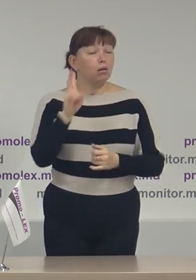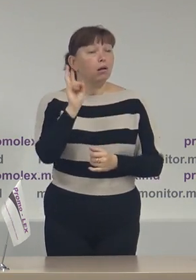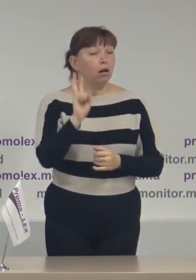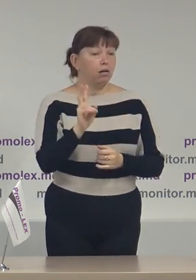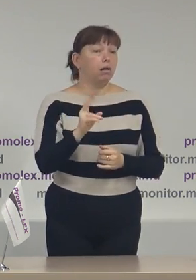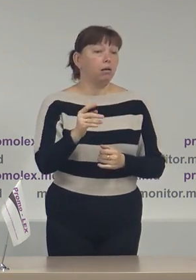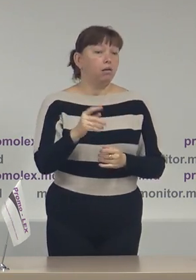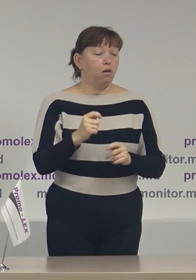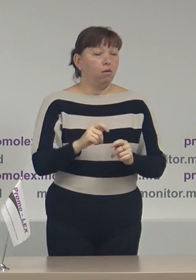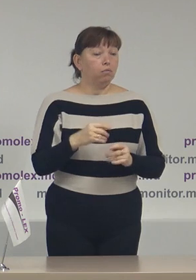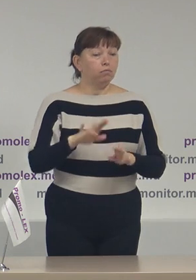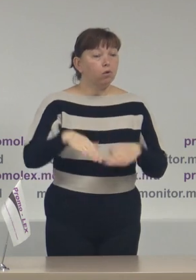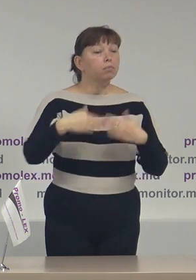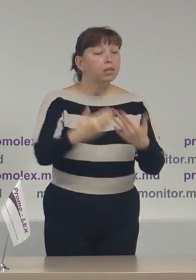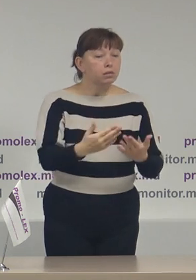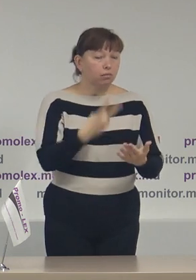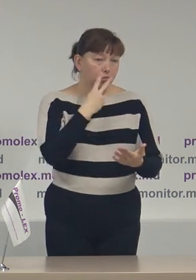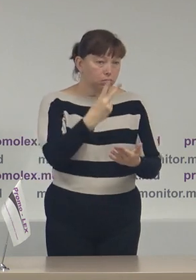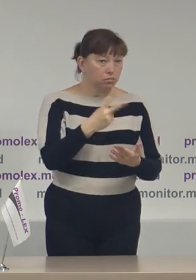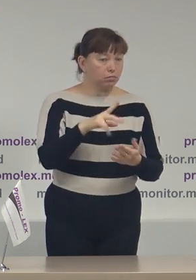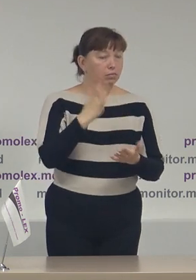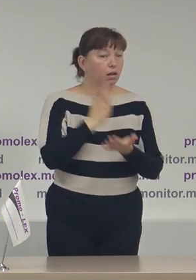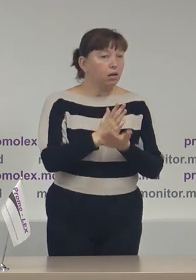vor prezenta anumite simptome